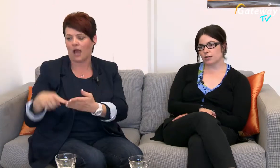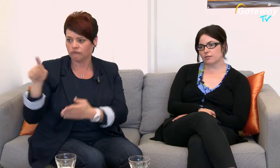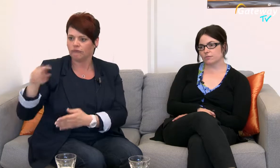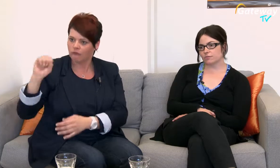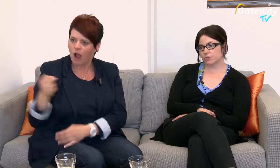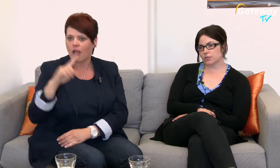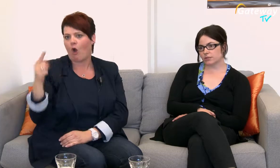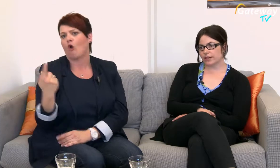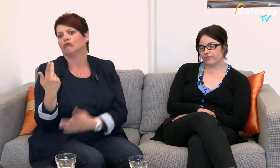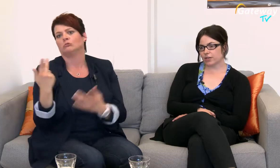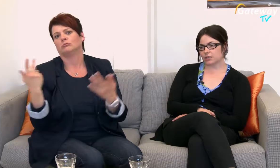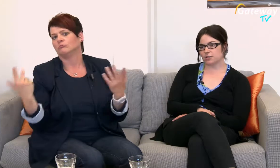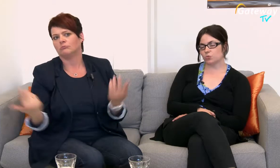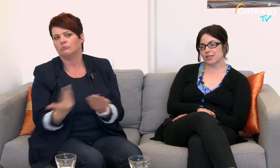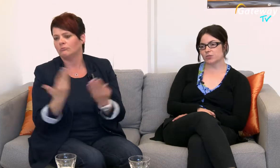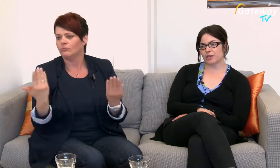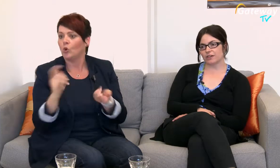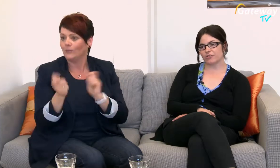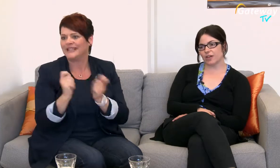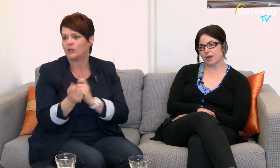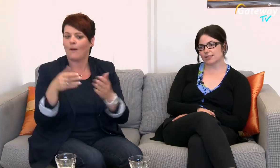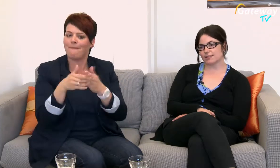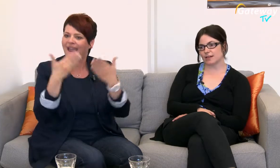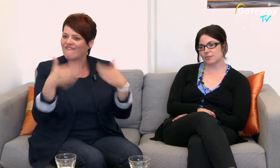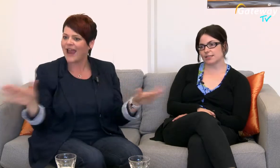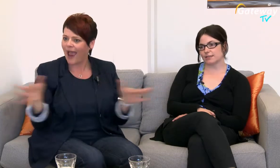einfach die Umsetzung barrierefreier Maßnahmen sehen